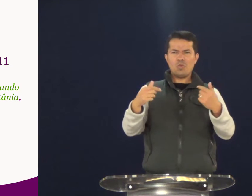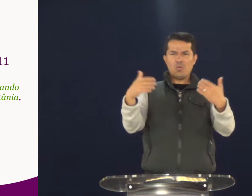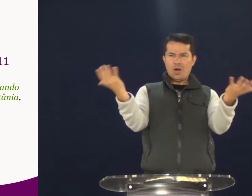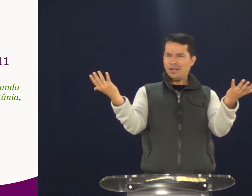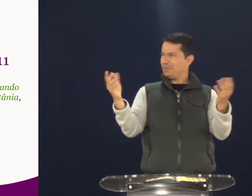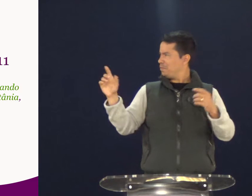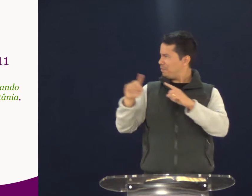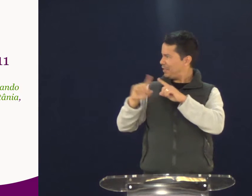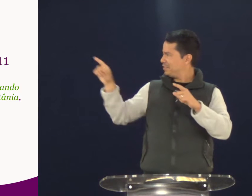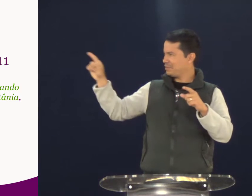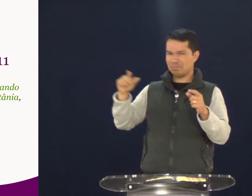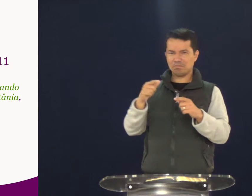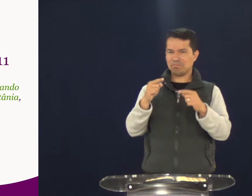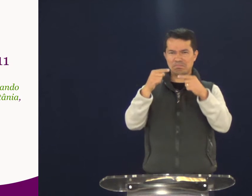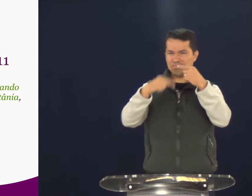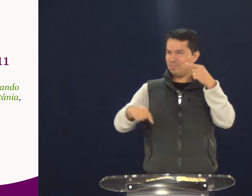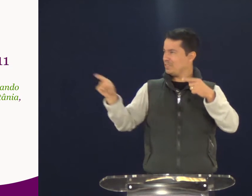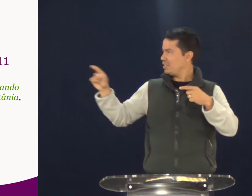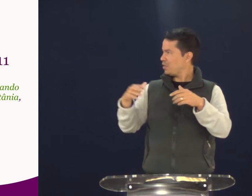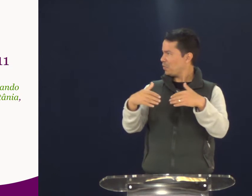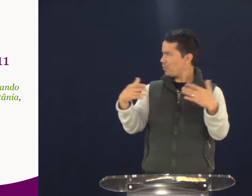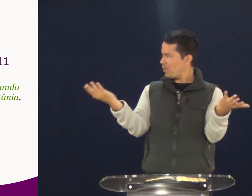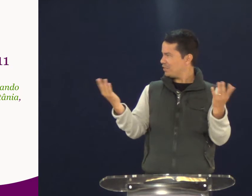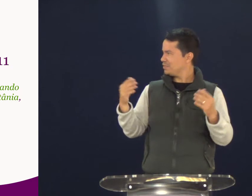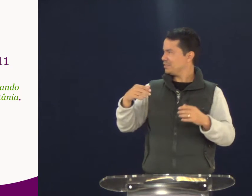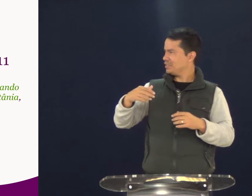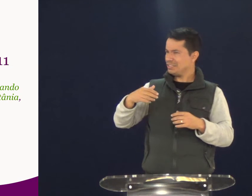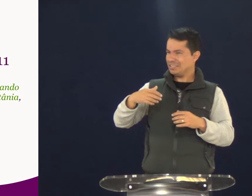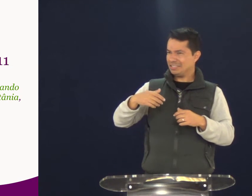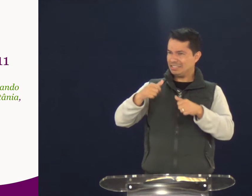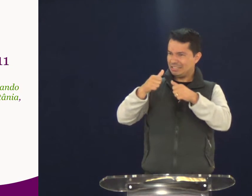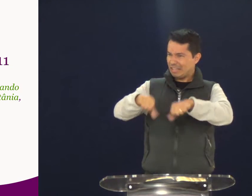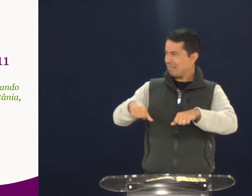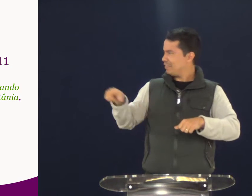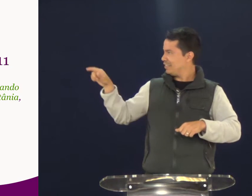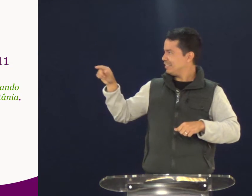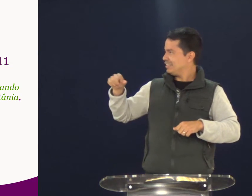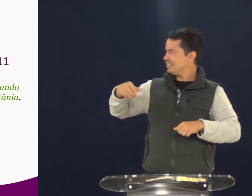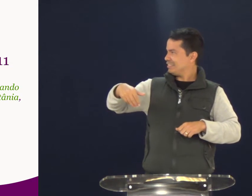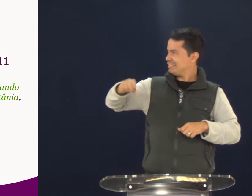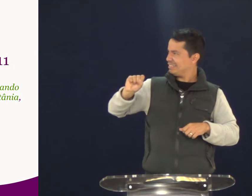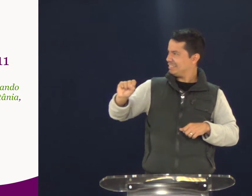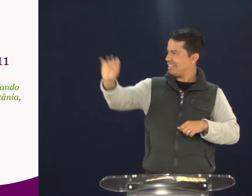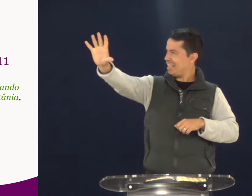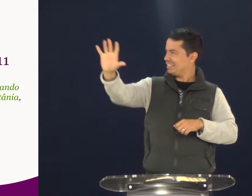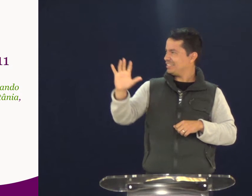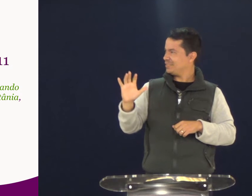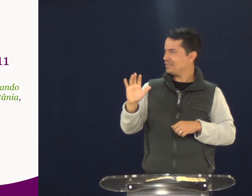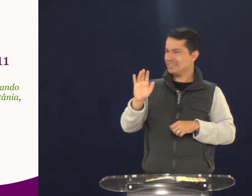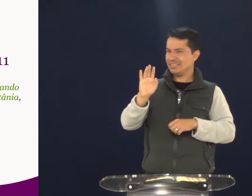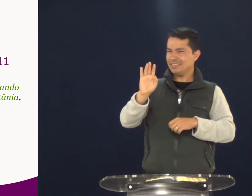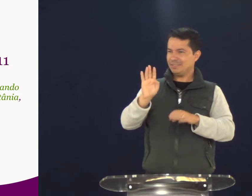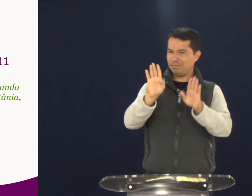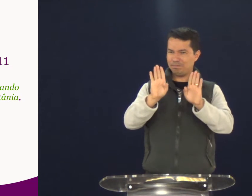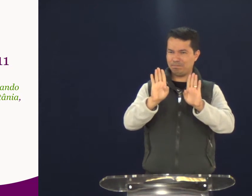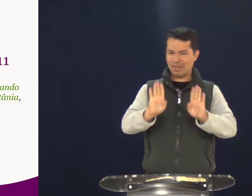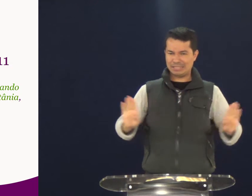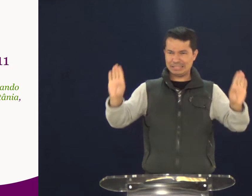Então, quando. Posso usar esse sinal? Quando. Não combina muito. Quando estavam saindo de